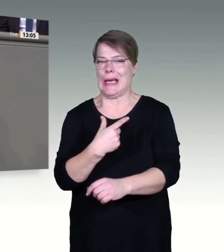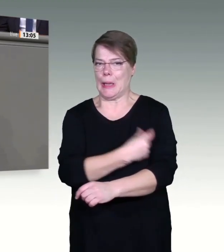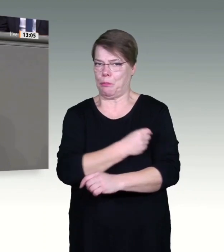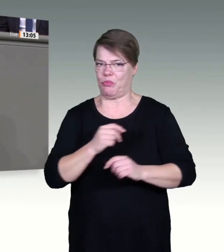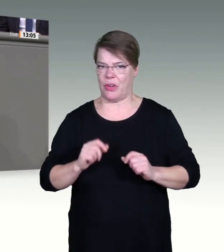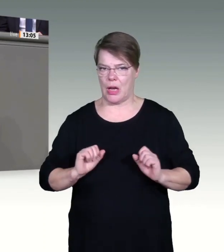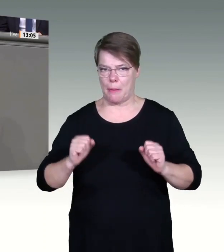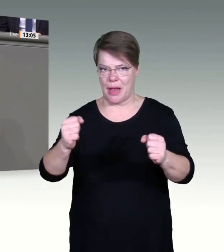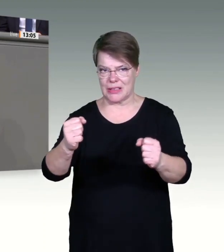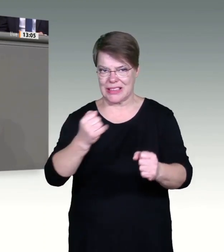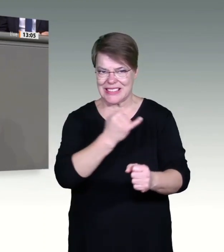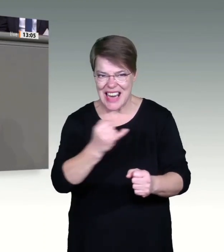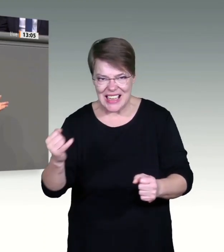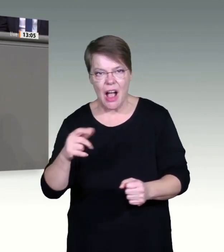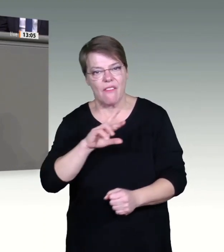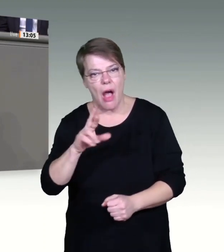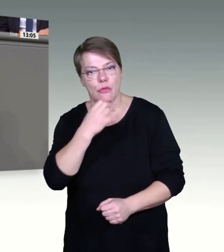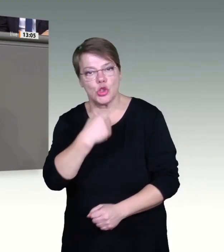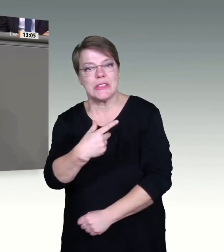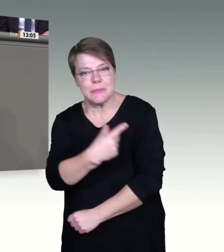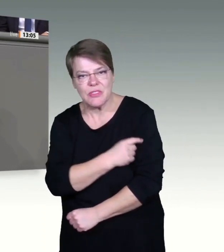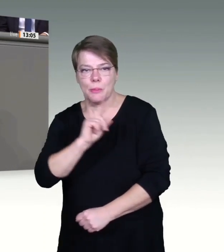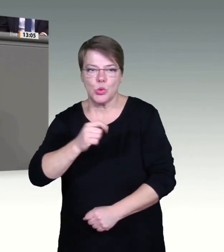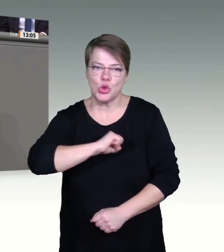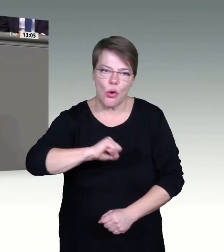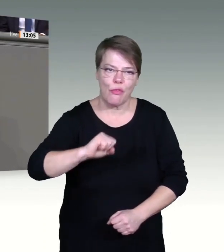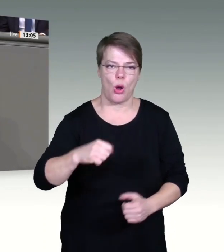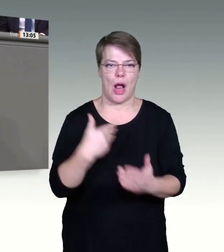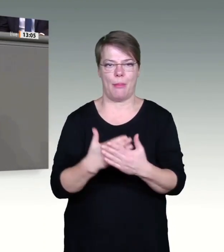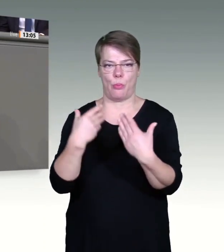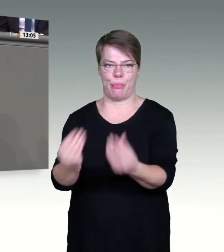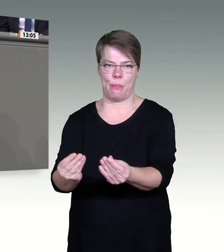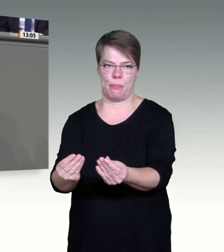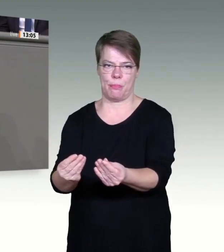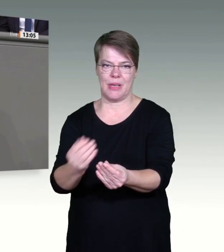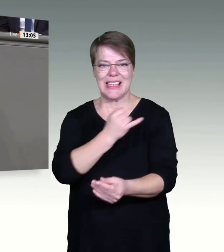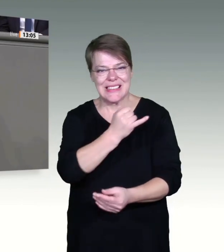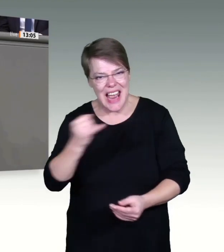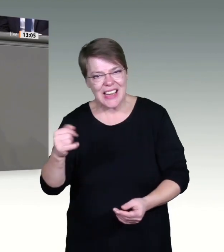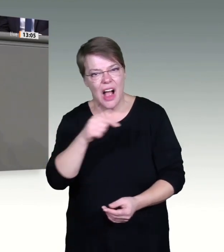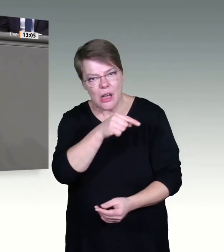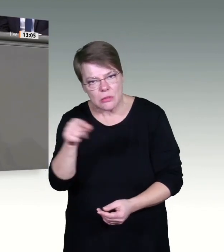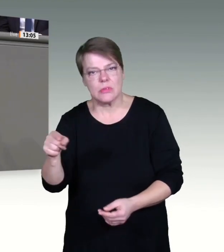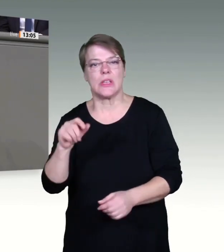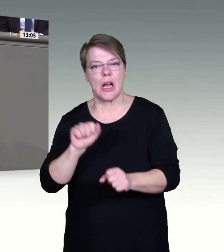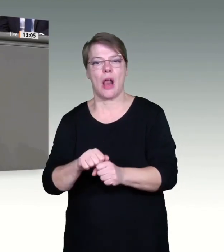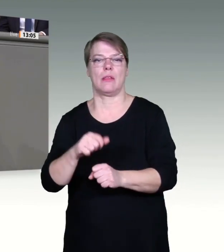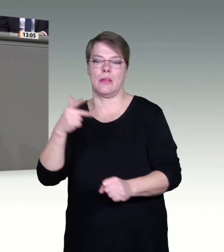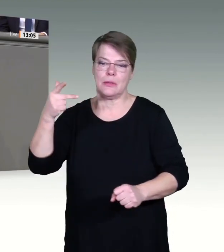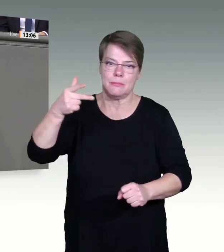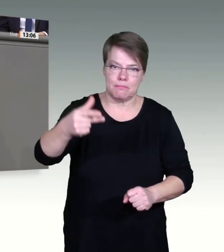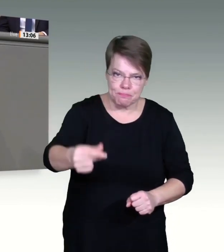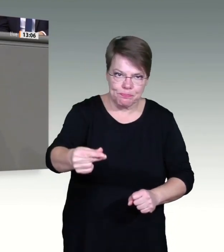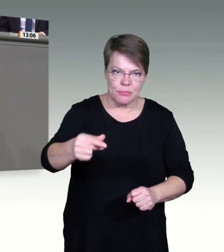Besonders vulnerable Gruppen, ältere Vorerkrankte brauchen unseren besonderen Schutz. Impfungen wirken bei ihnen